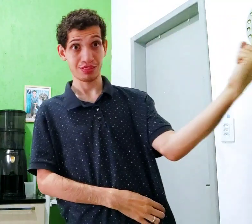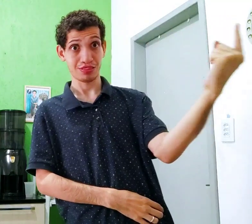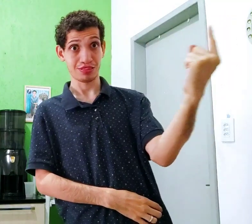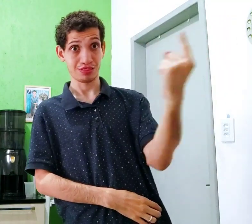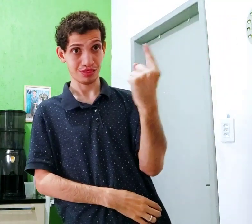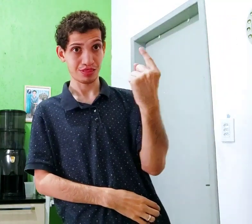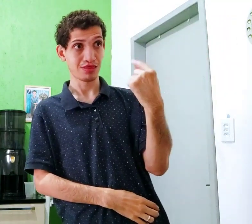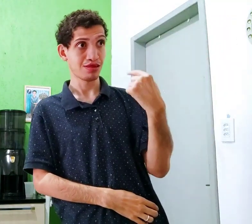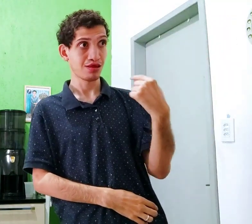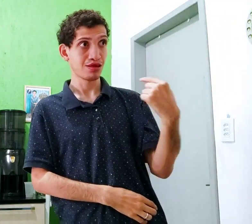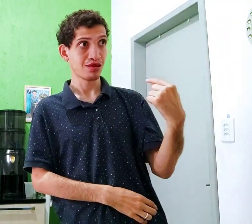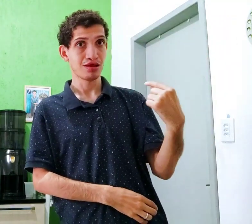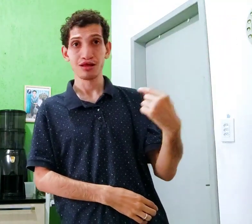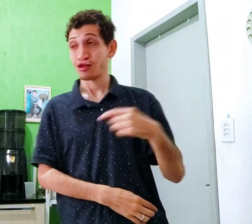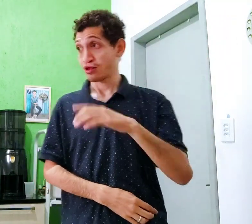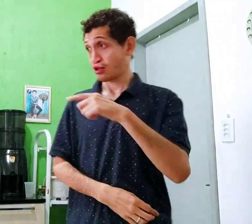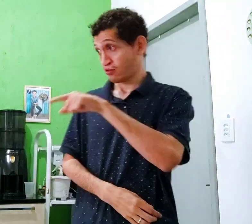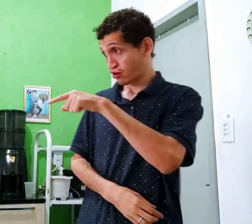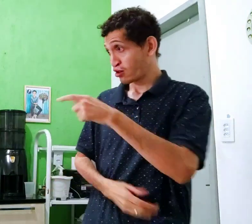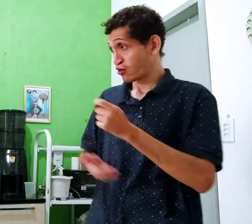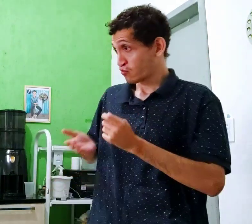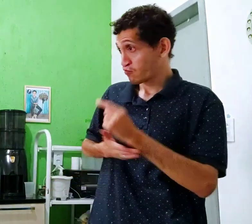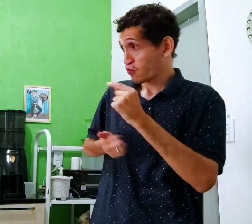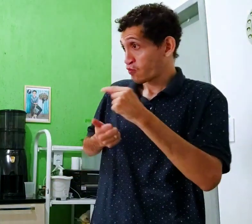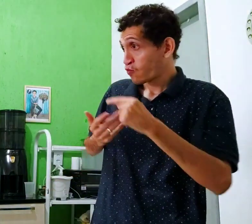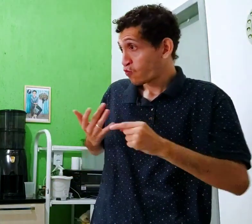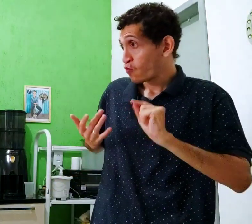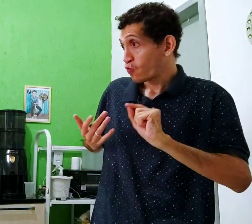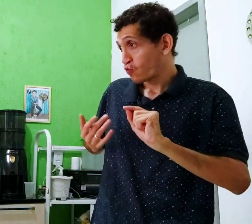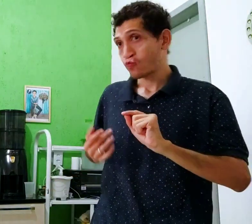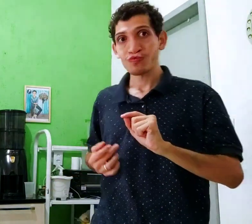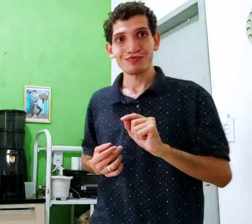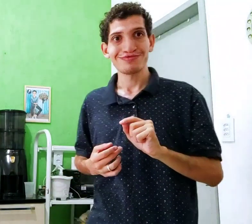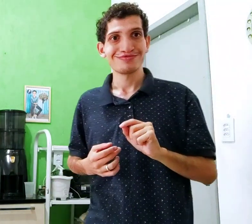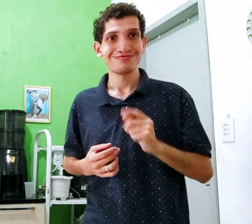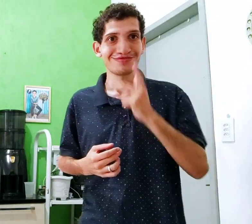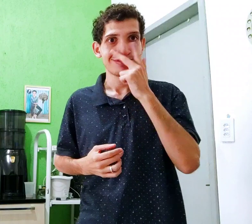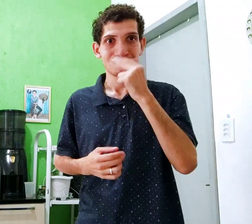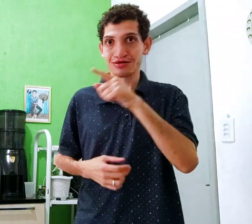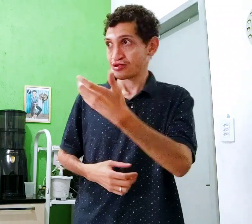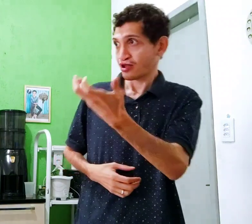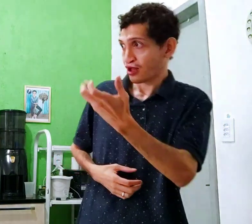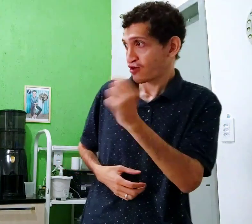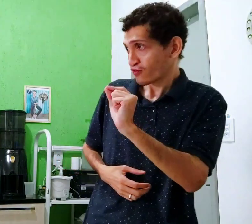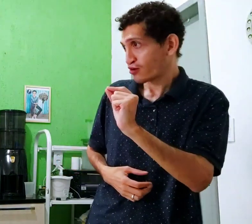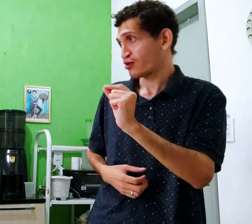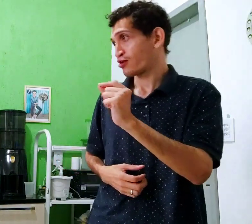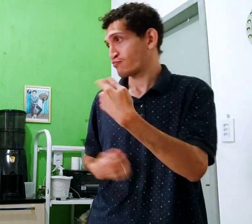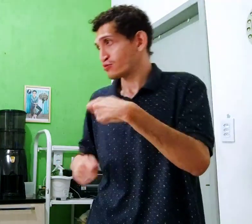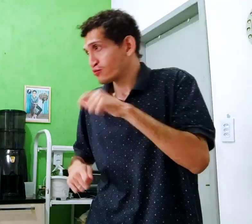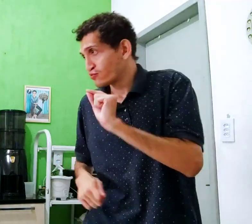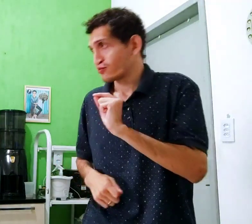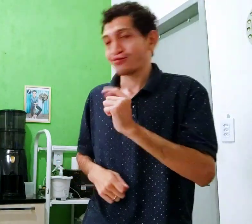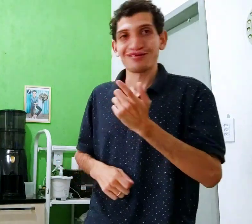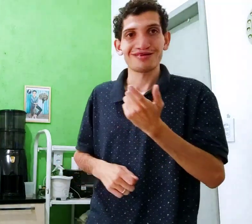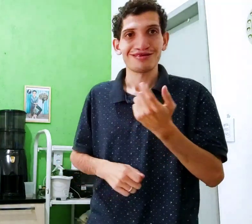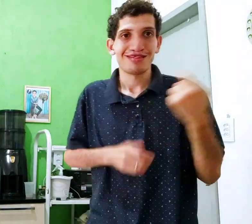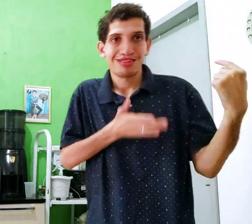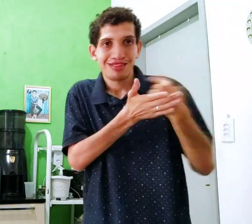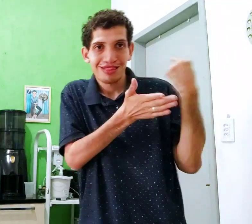aí a pessoa veio, você comprar alguém, né, parece, você quer o quê? Você precisa